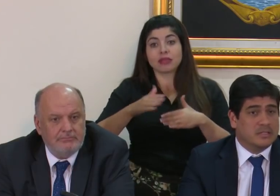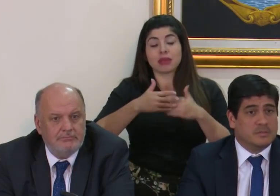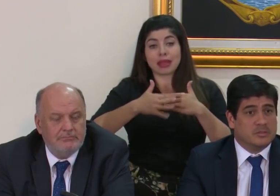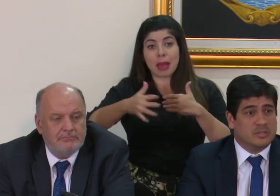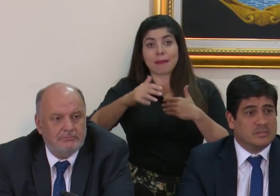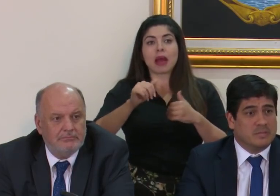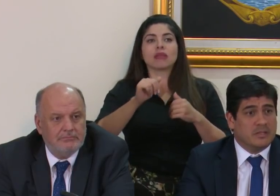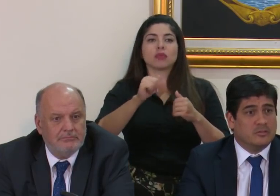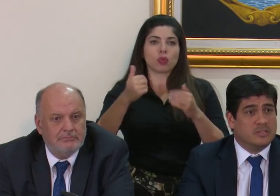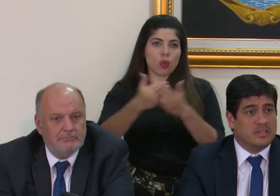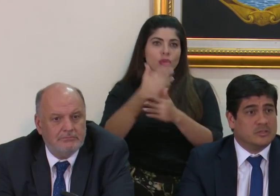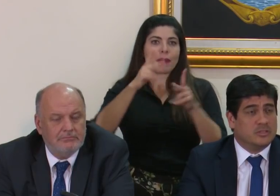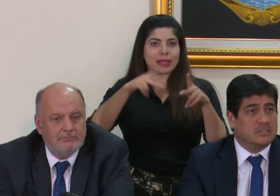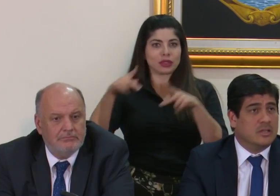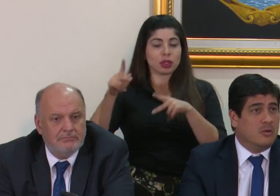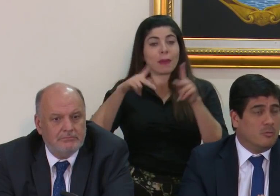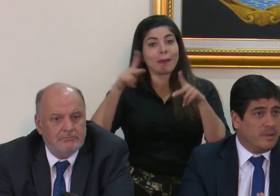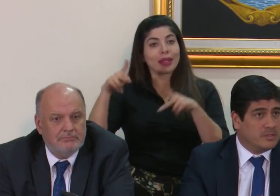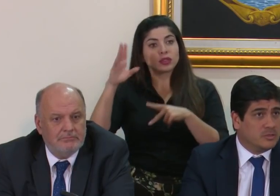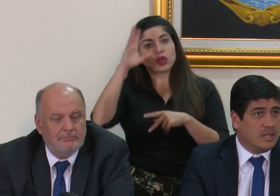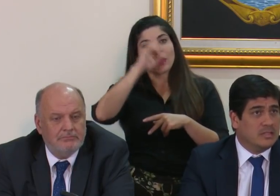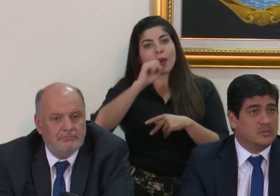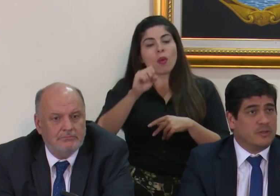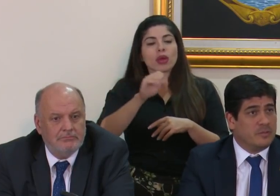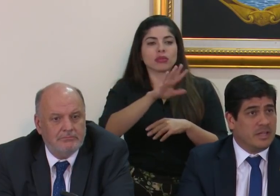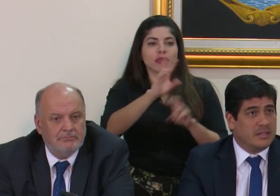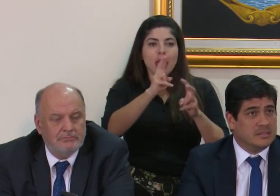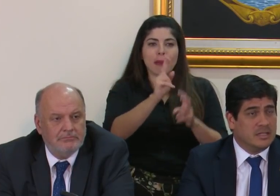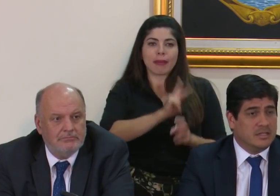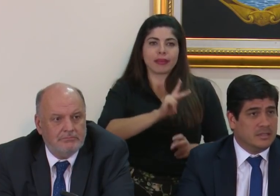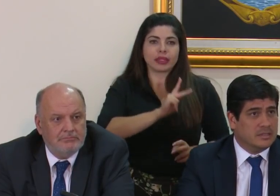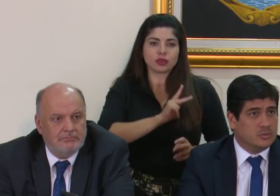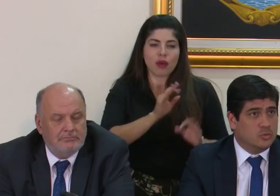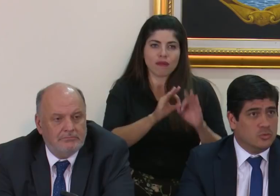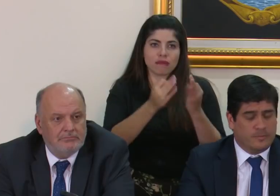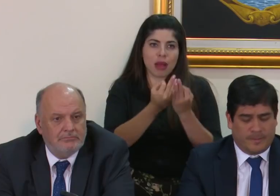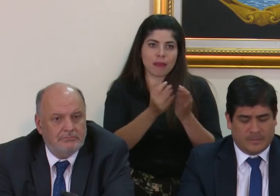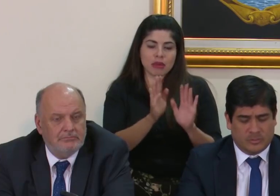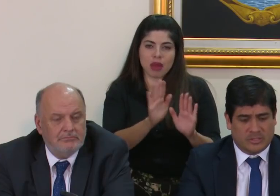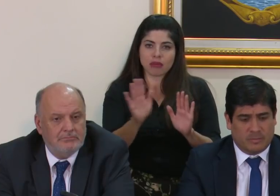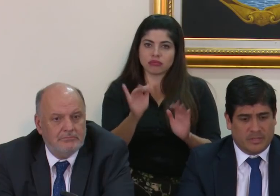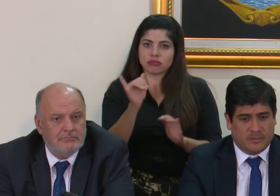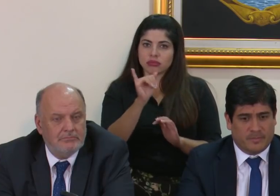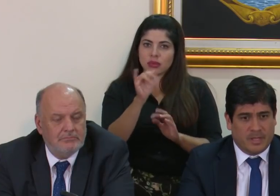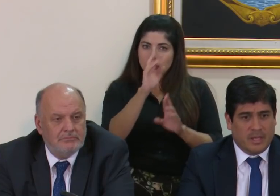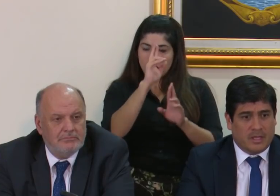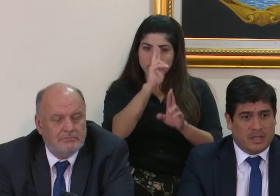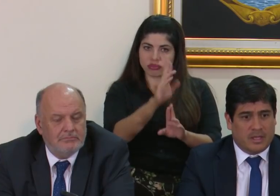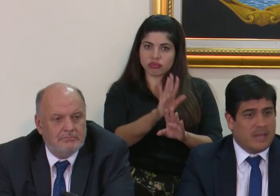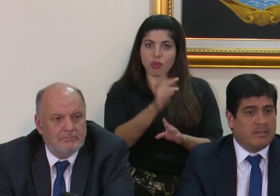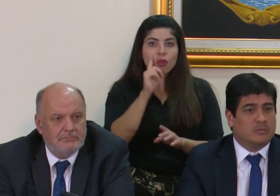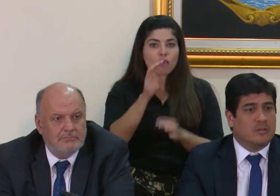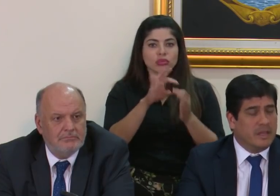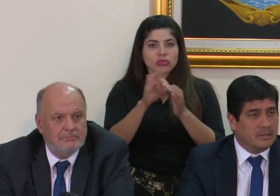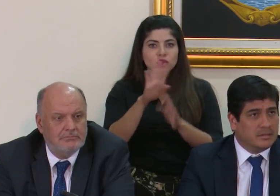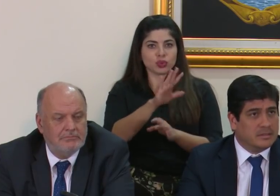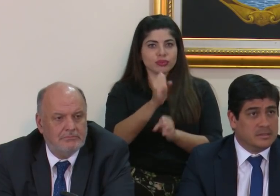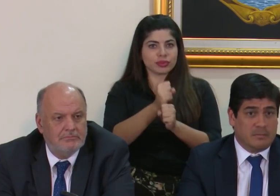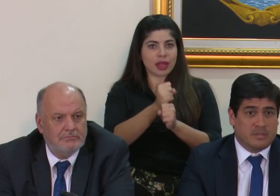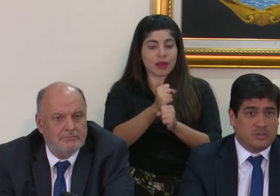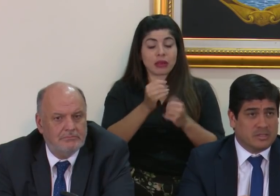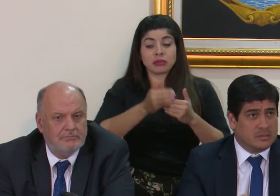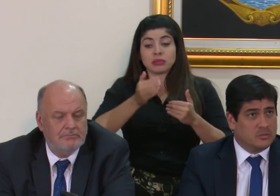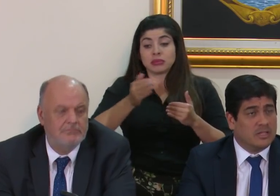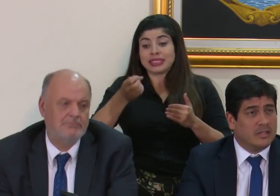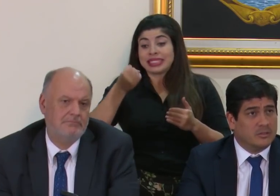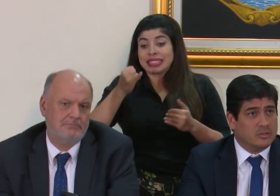También las personas ven consideraciones o personales o familiares de su desempeño. Eventualmente,